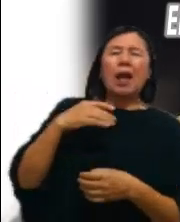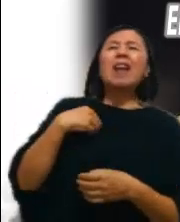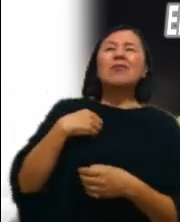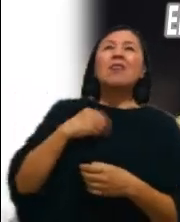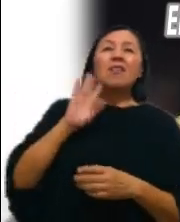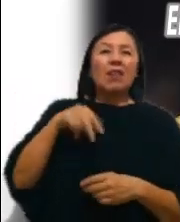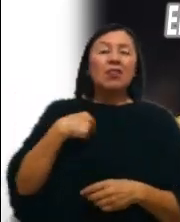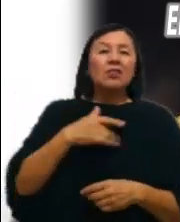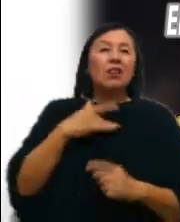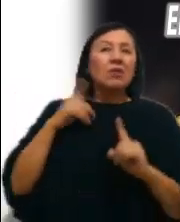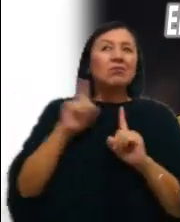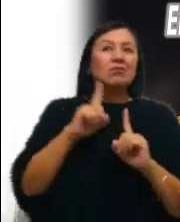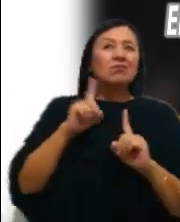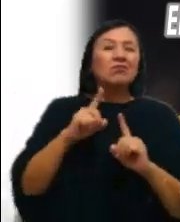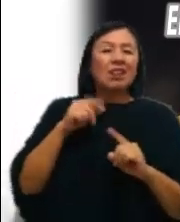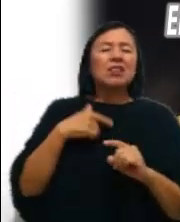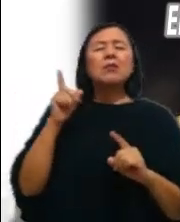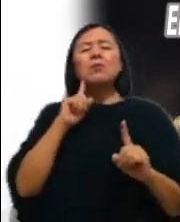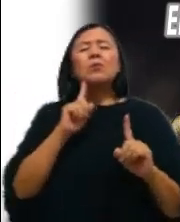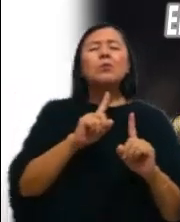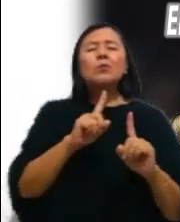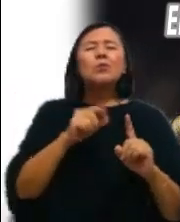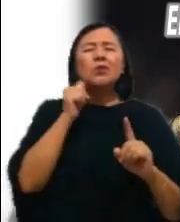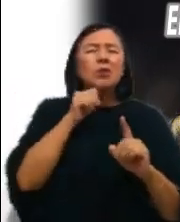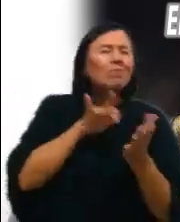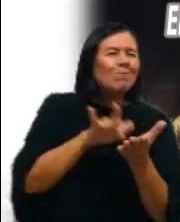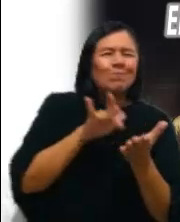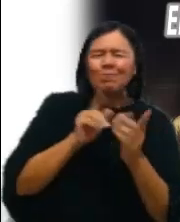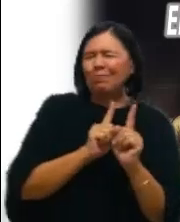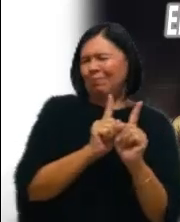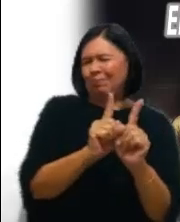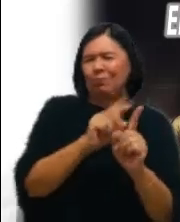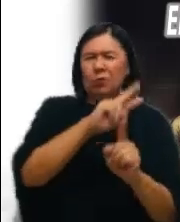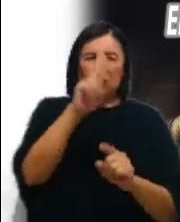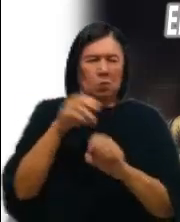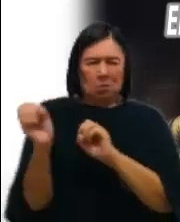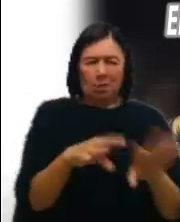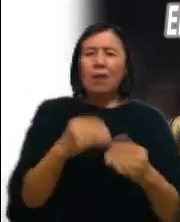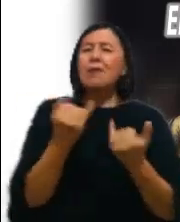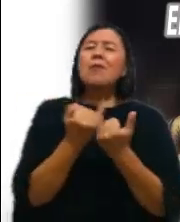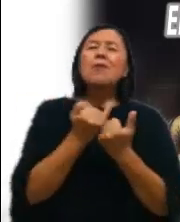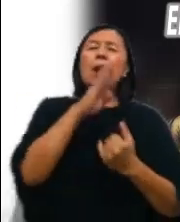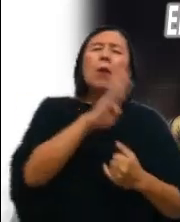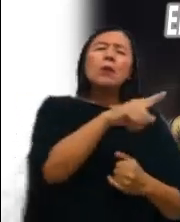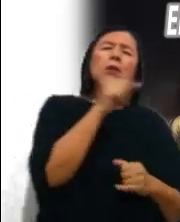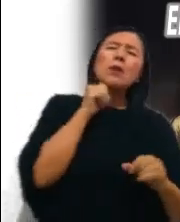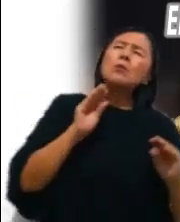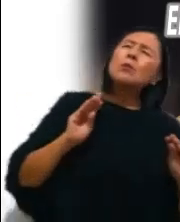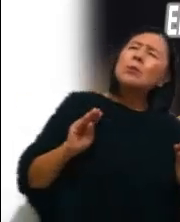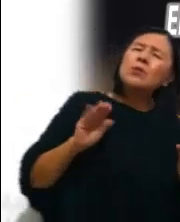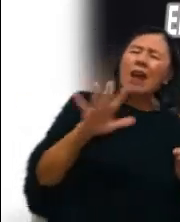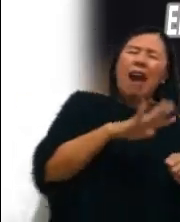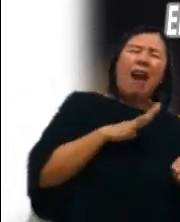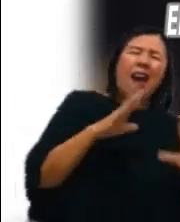cercana, discreta e incondicional Como en Belén En silencio, en medio de la violencia Sigue